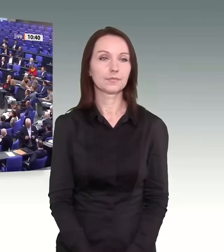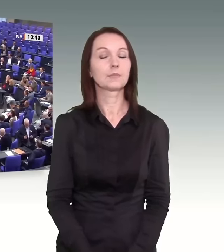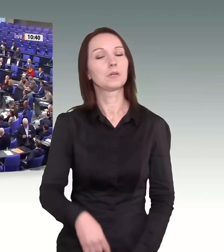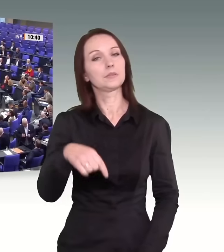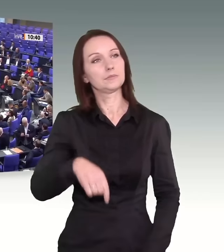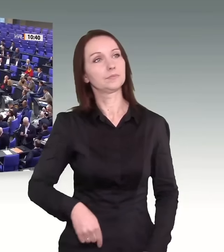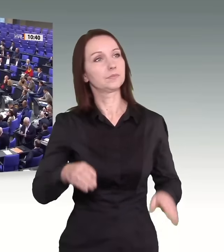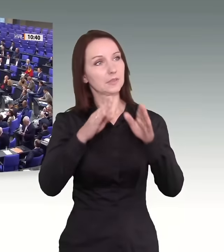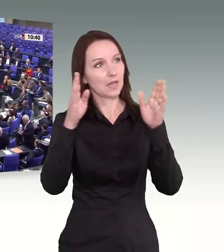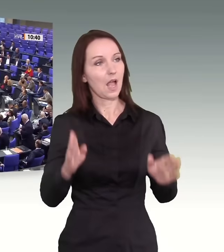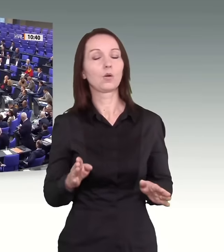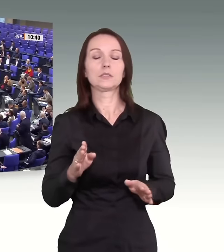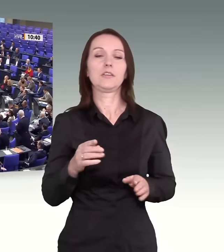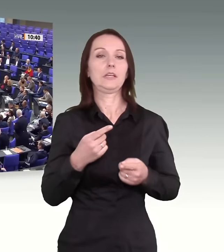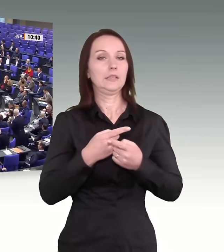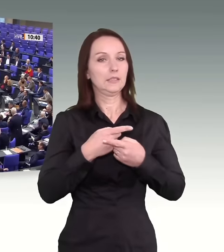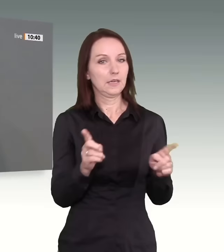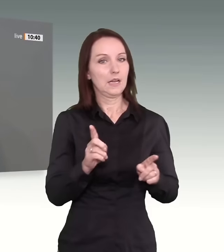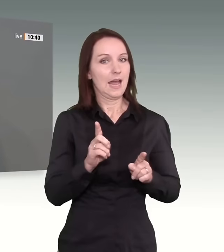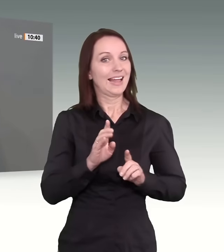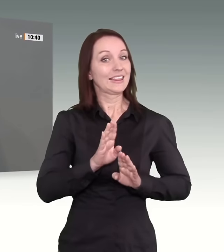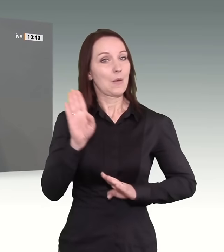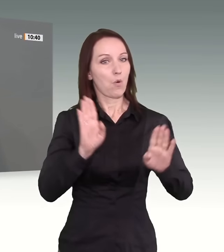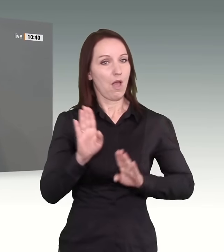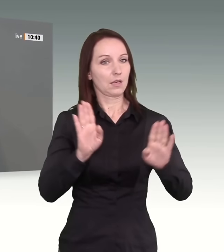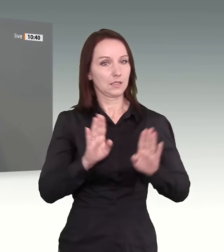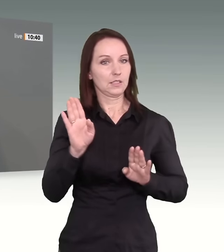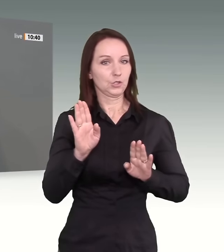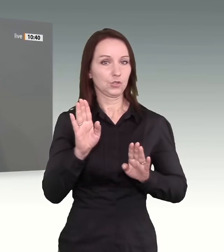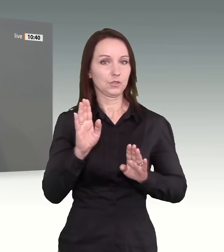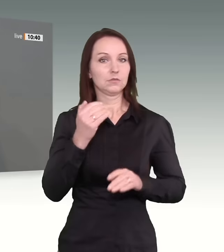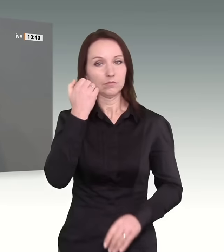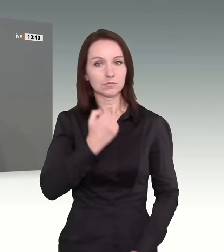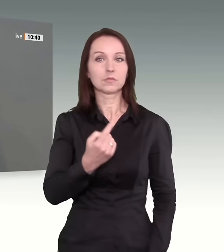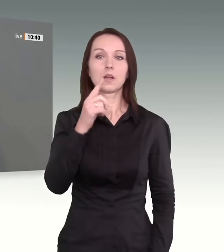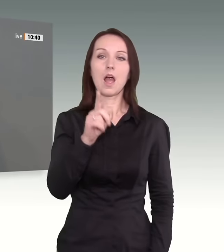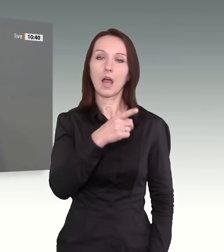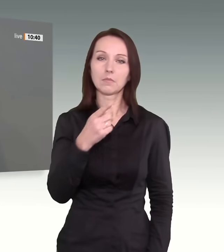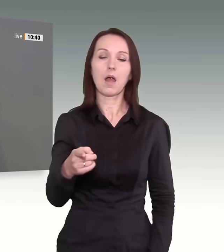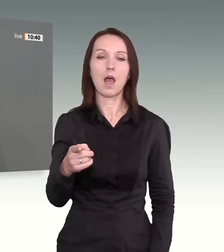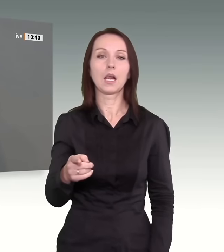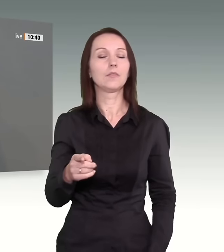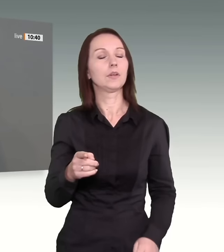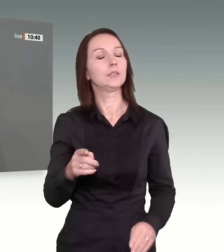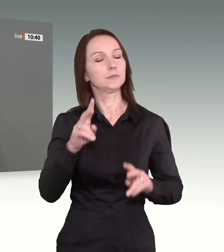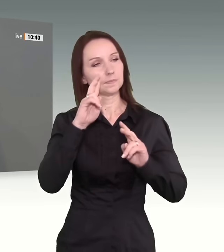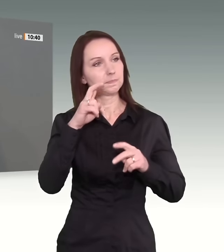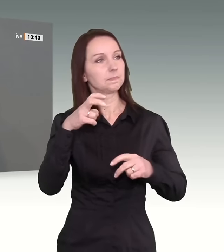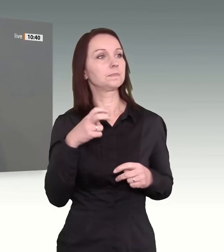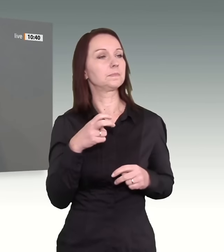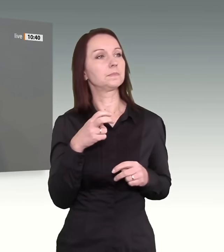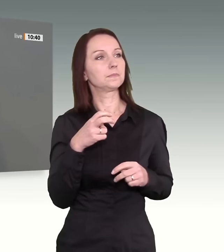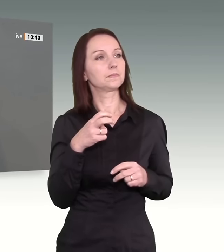demokratische Teil dieses Hauses einmal innehält und wir uns anschauen, welche